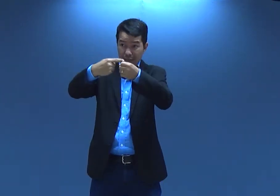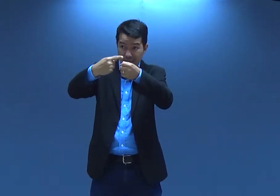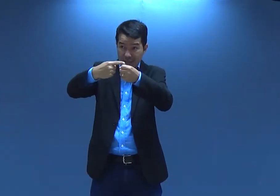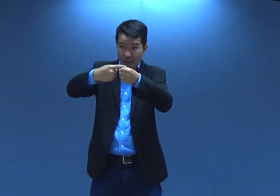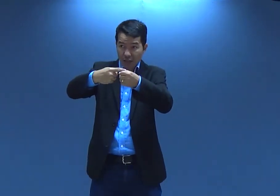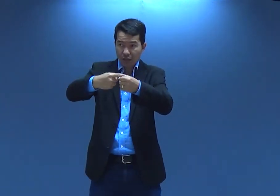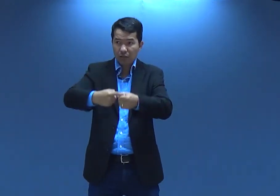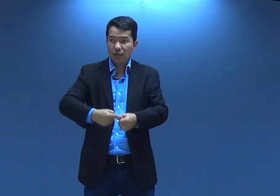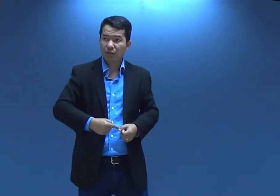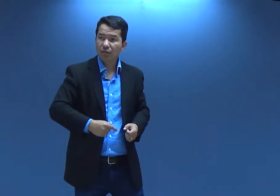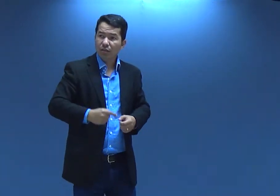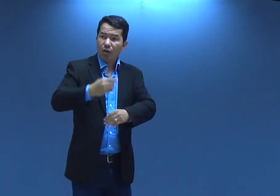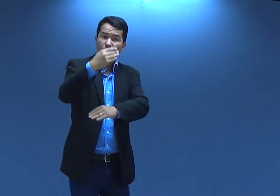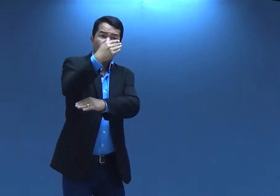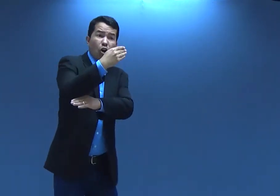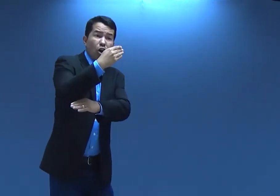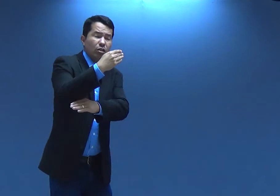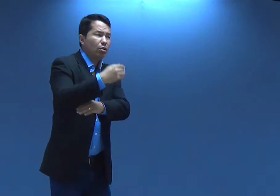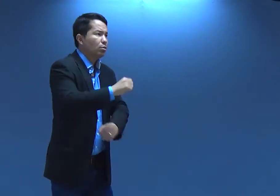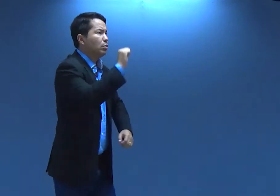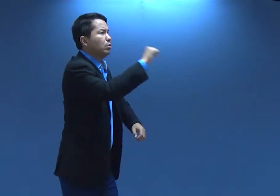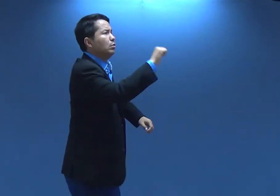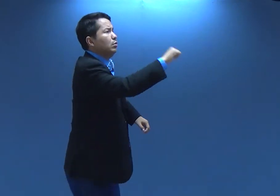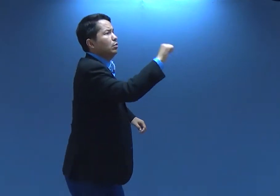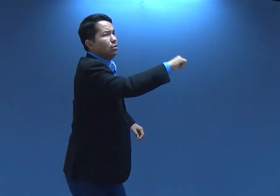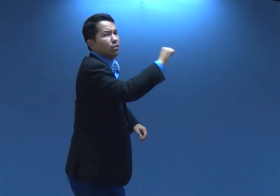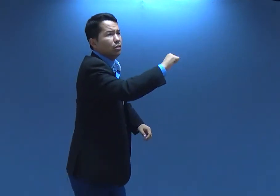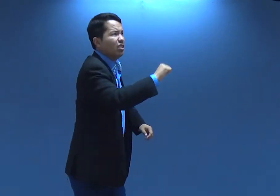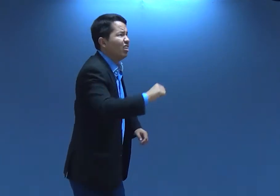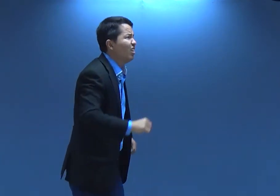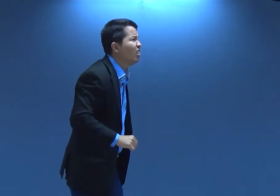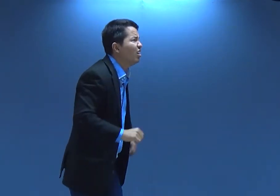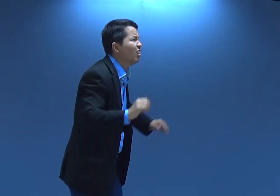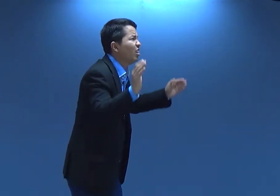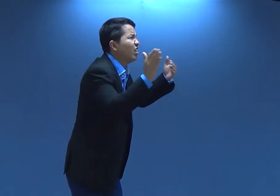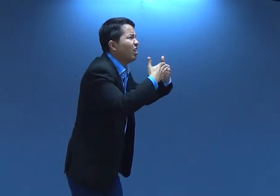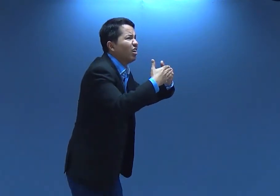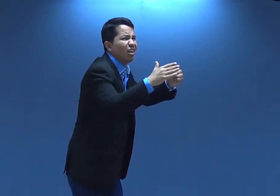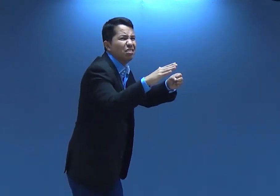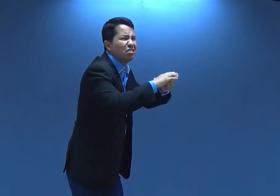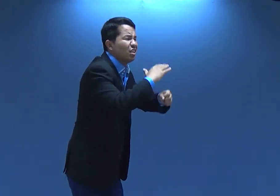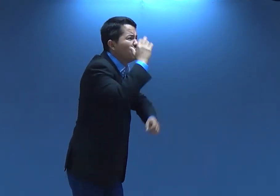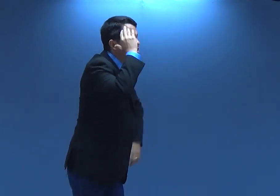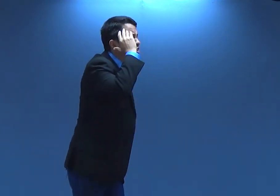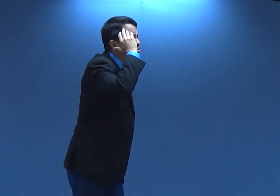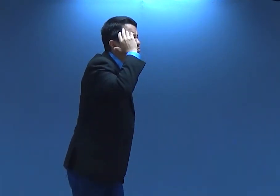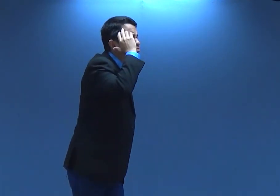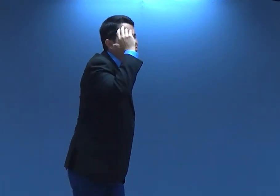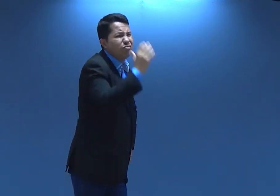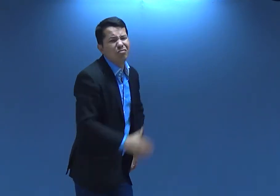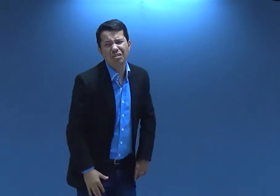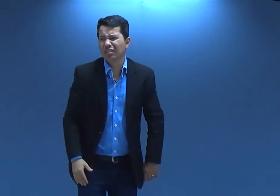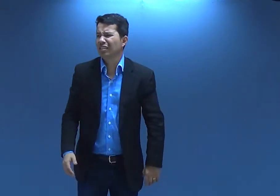né? E foi procurar um hotel. Hã? Tá fechado, já tá cheio, tá lotado.